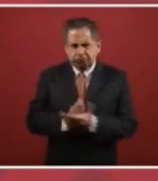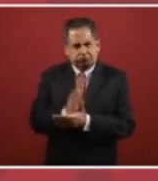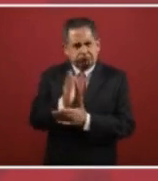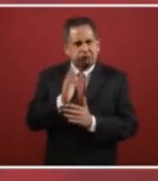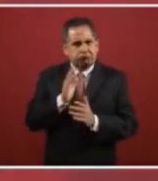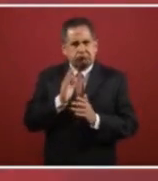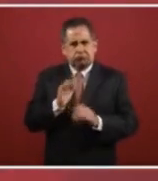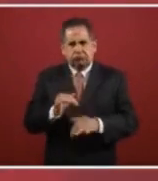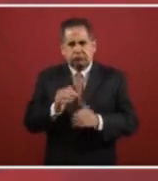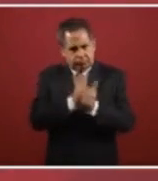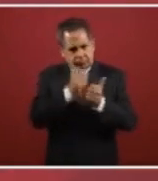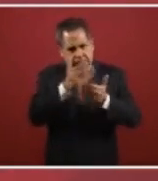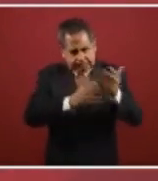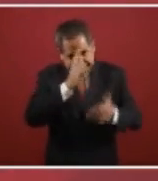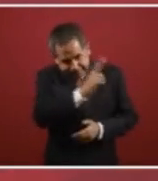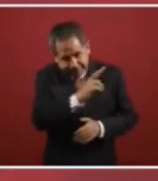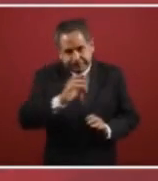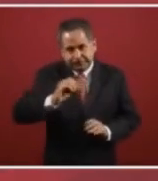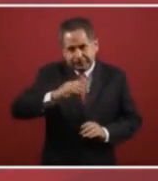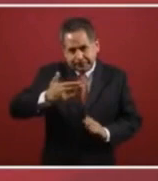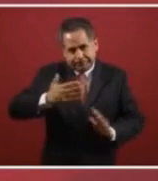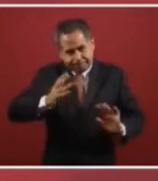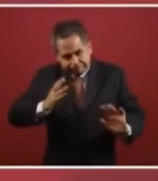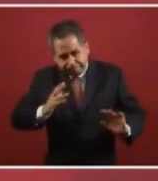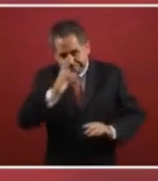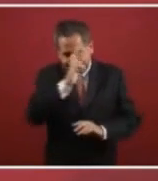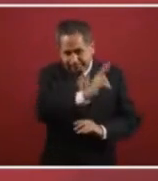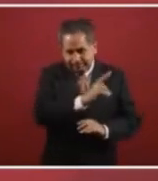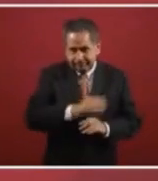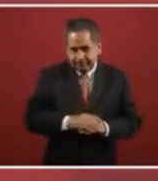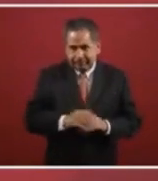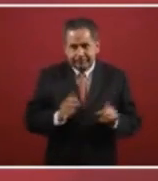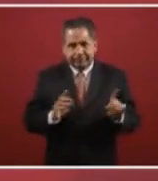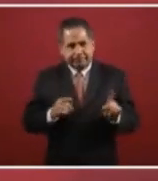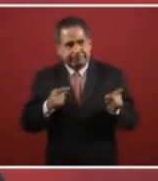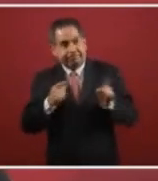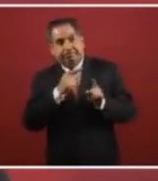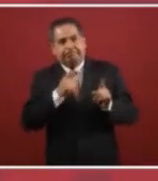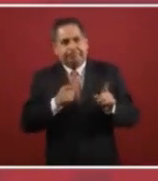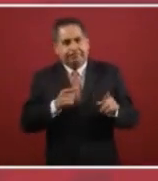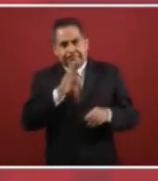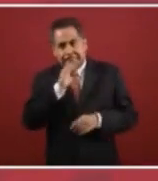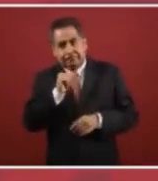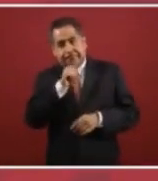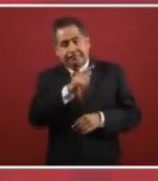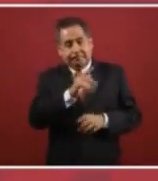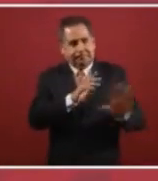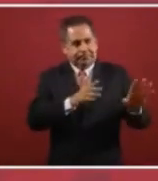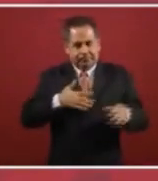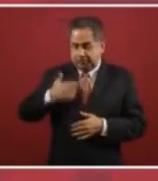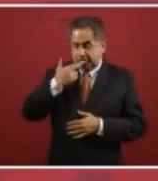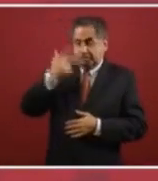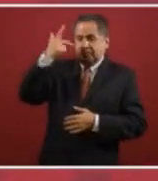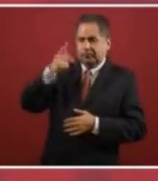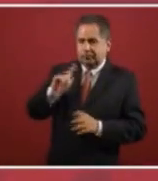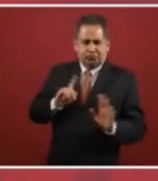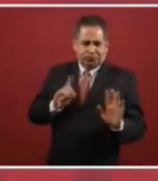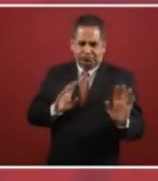con todo respeto este no es que estemos diciendo que somos mejores